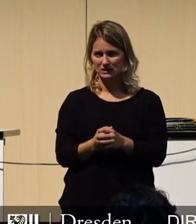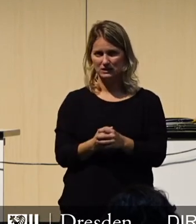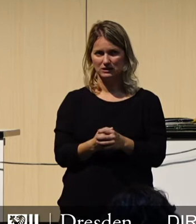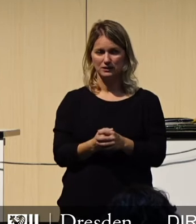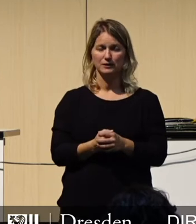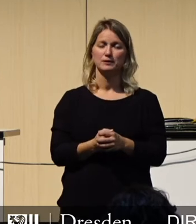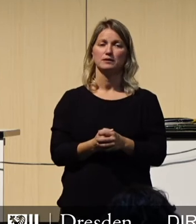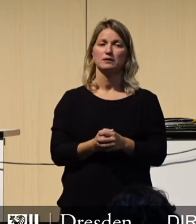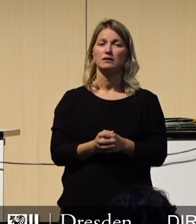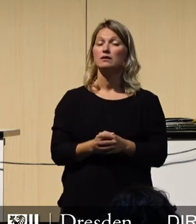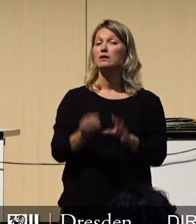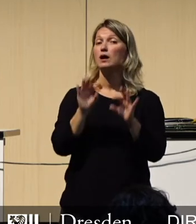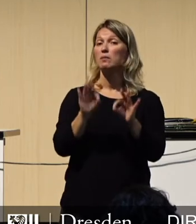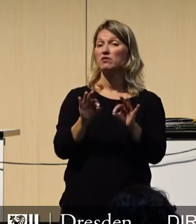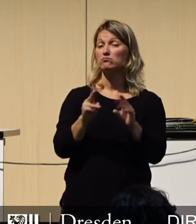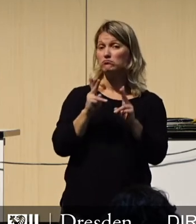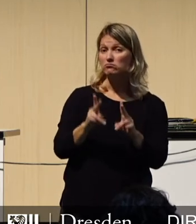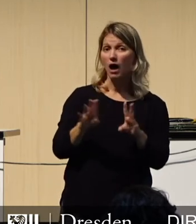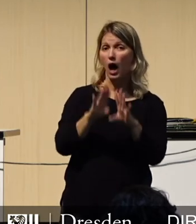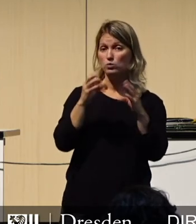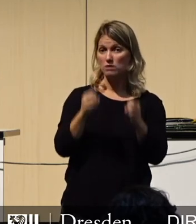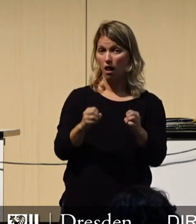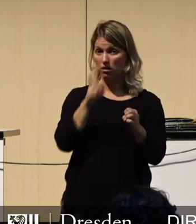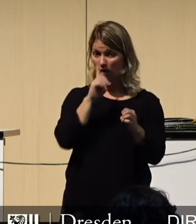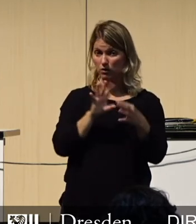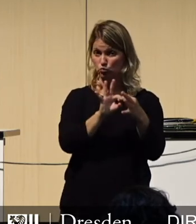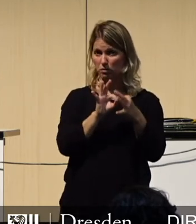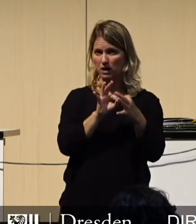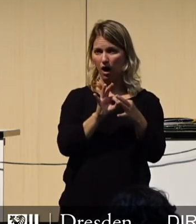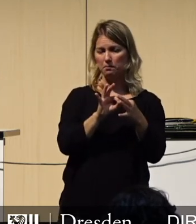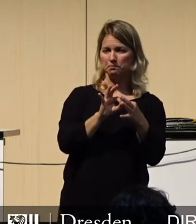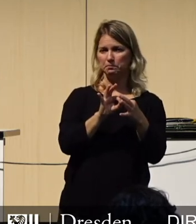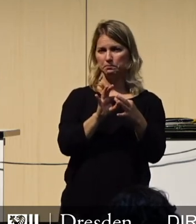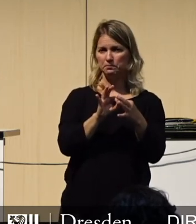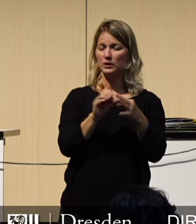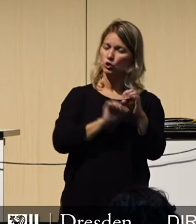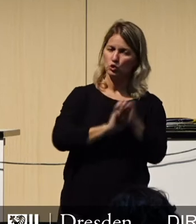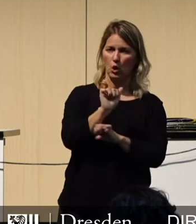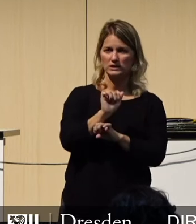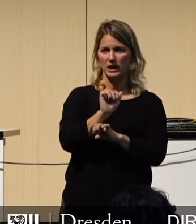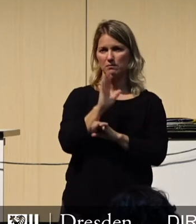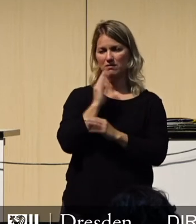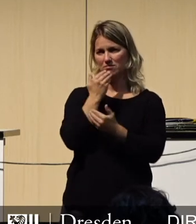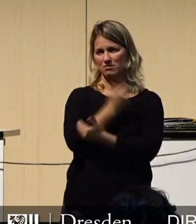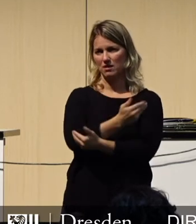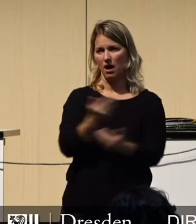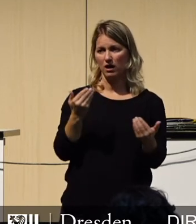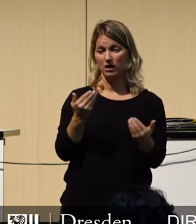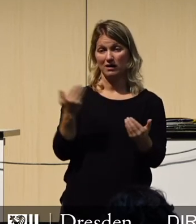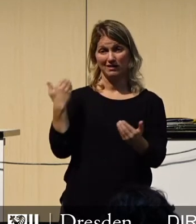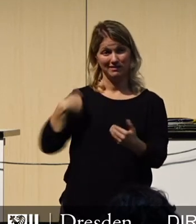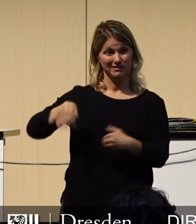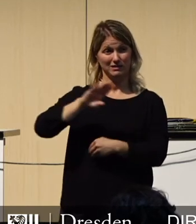einem indirekten Zusammenhang mit diesem Haushalt steht, will ich an dieser Stelle meinen Dank dafür aussprechen, dass wir bis zum